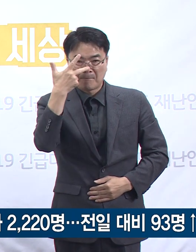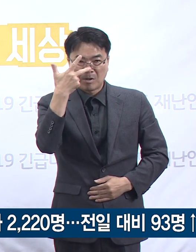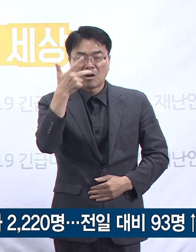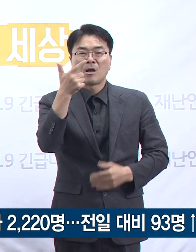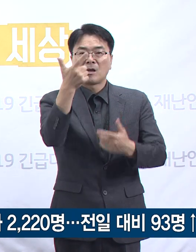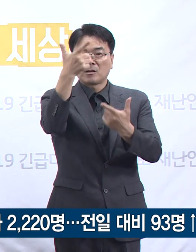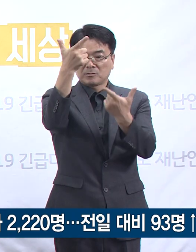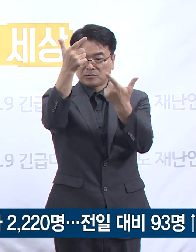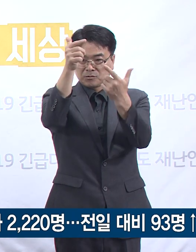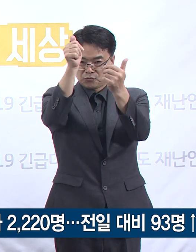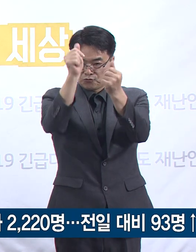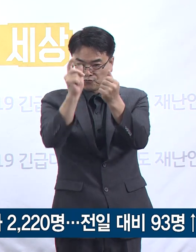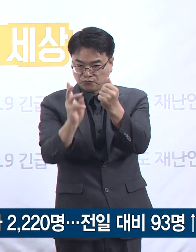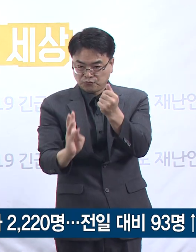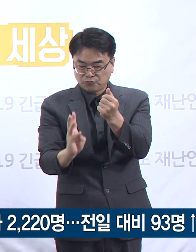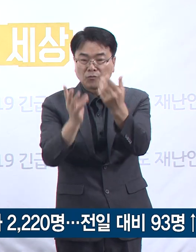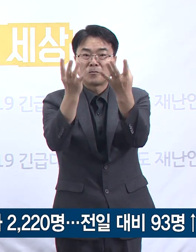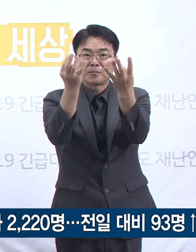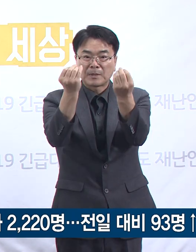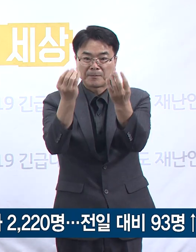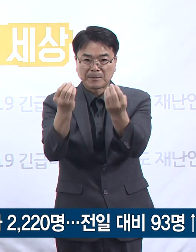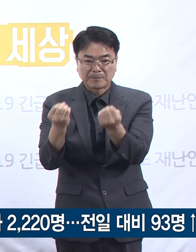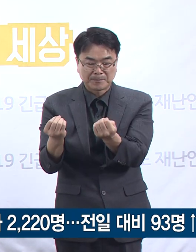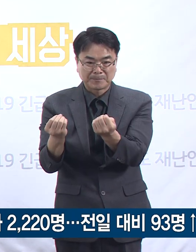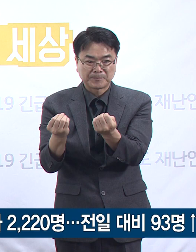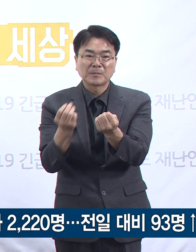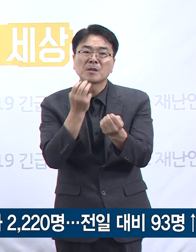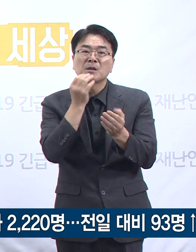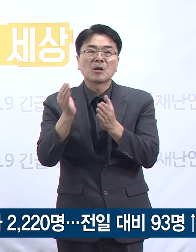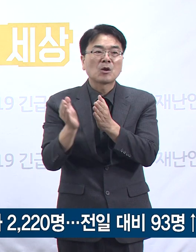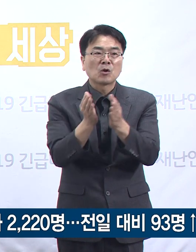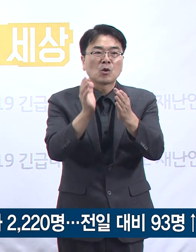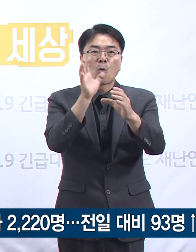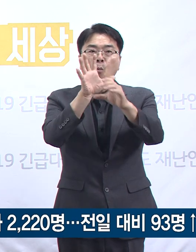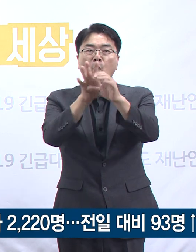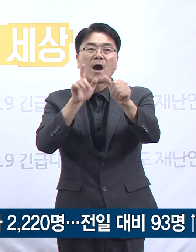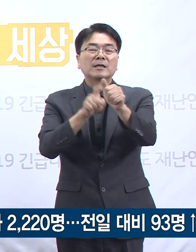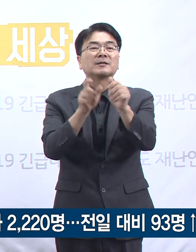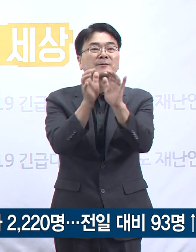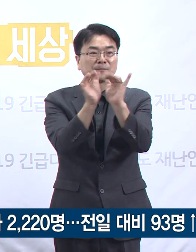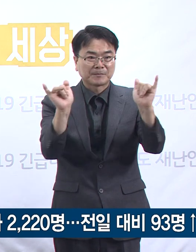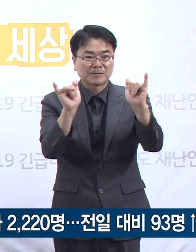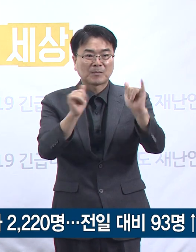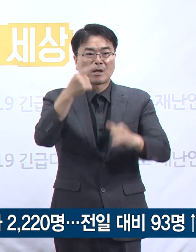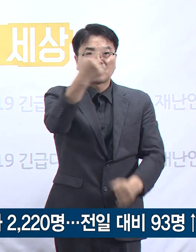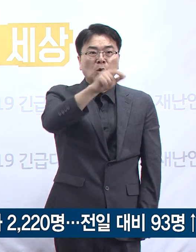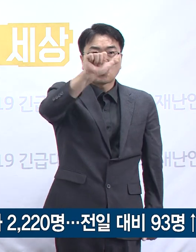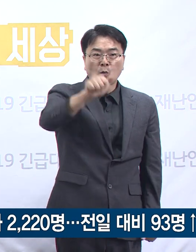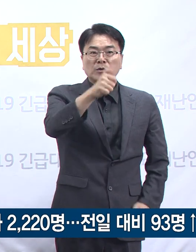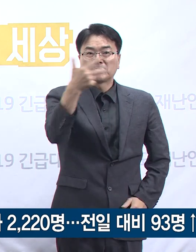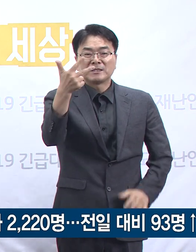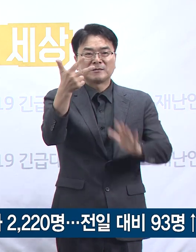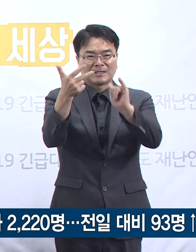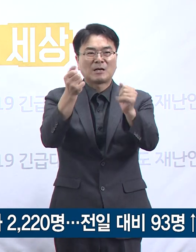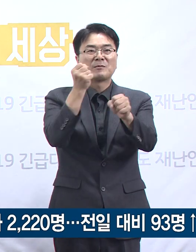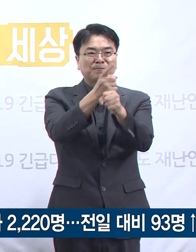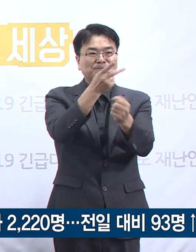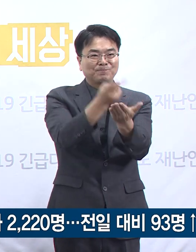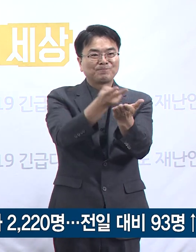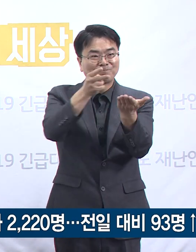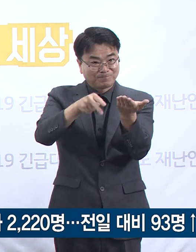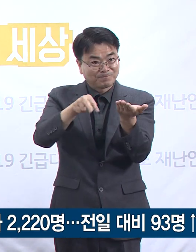.7명 순입니다. 경기도 확진자 중 1,527명은 퇴원하였고